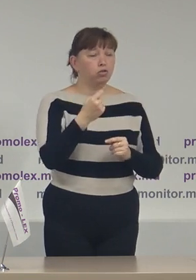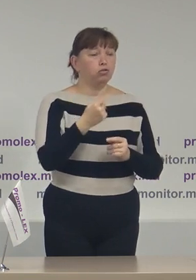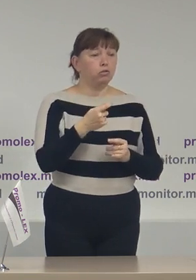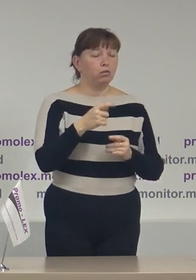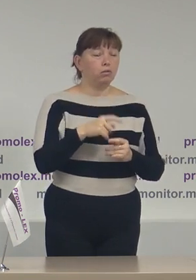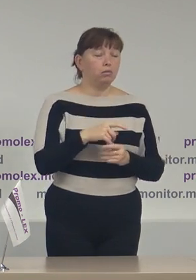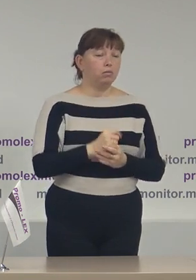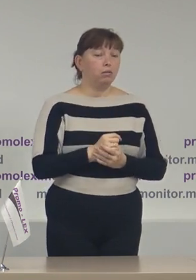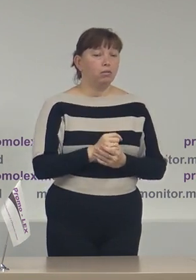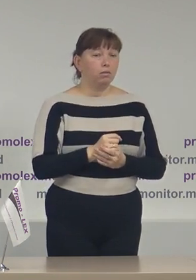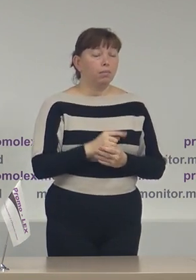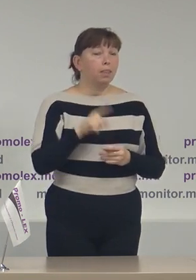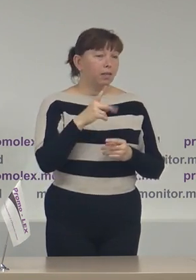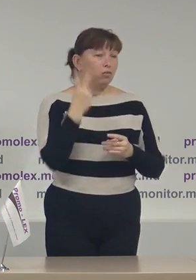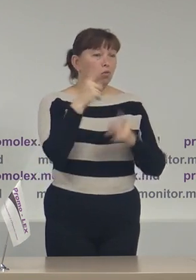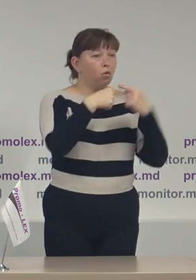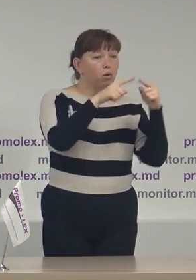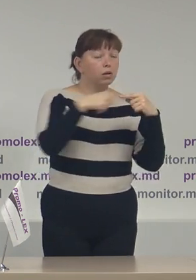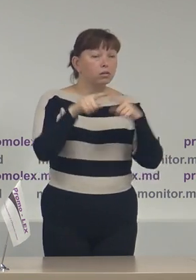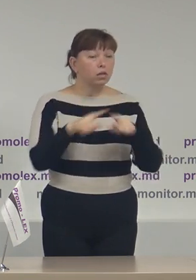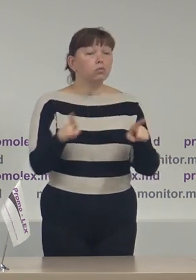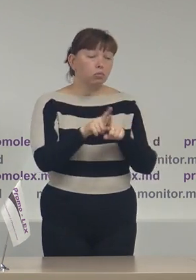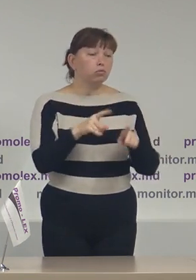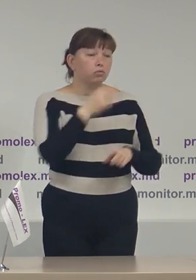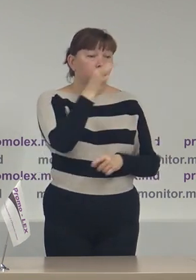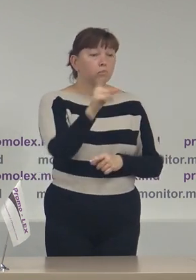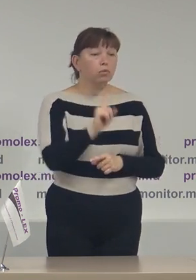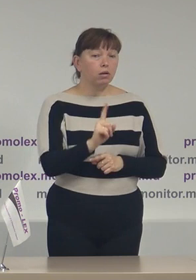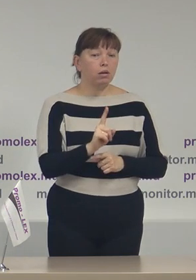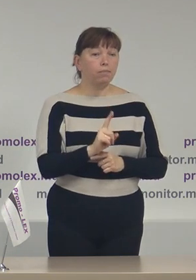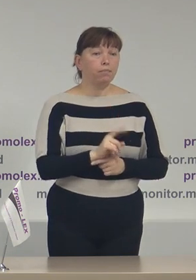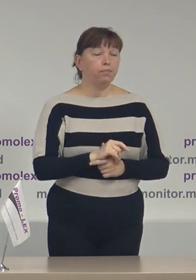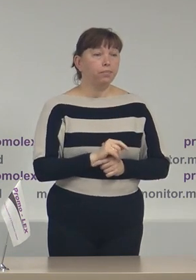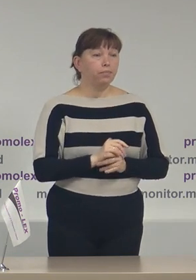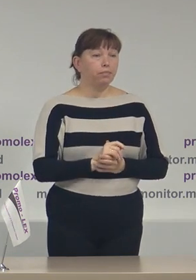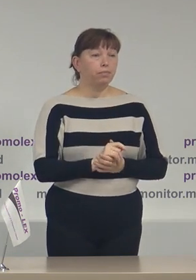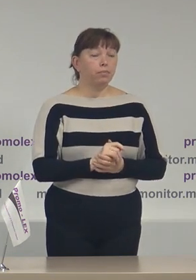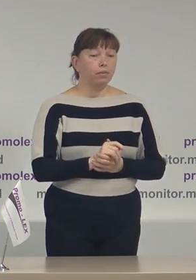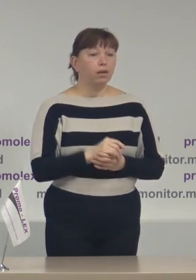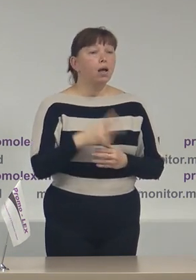Research totuși atragem atenția că metodologia